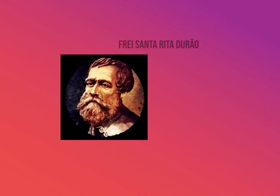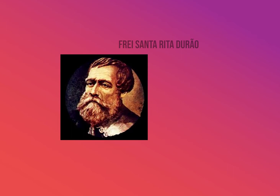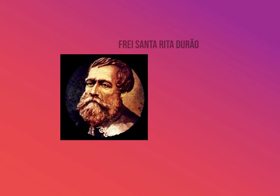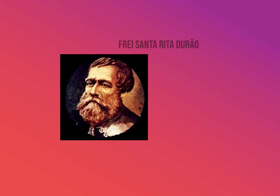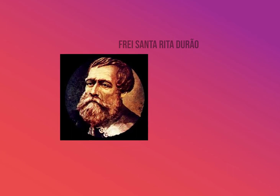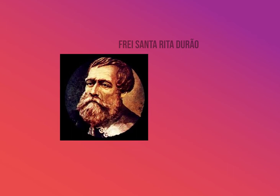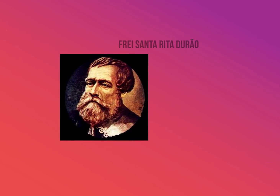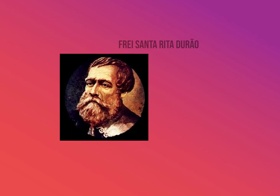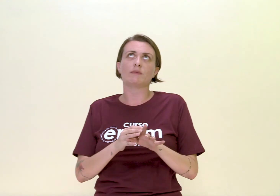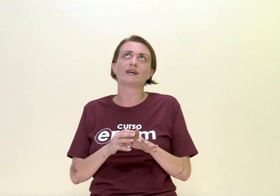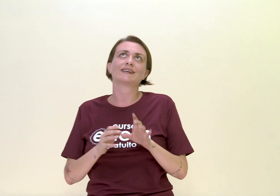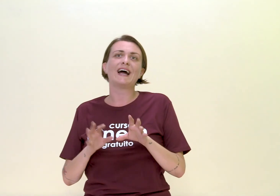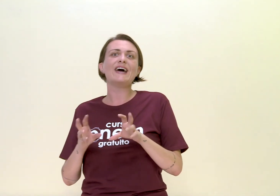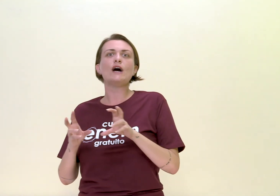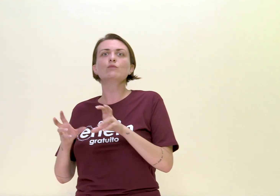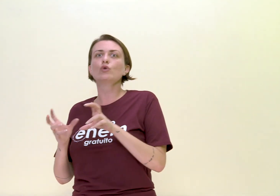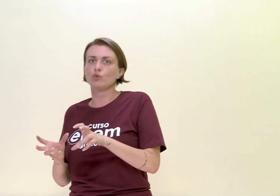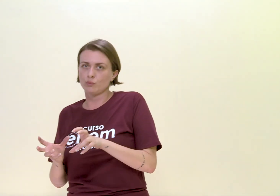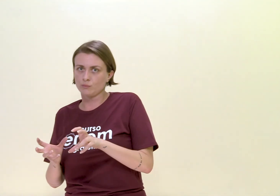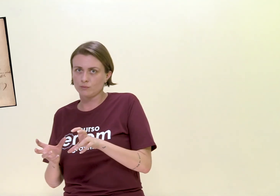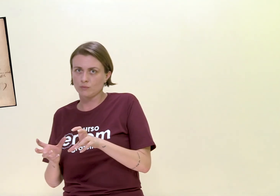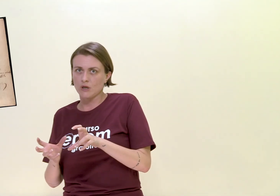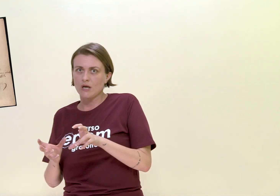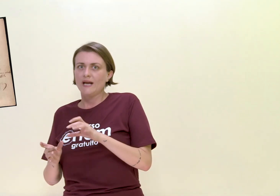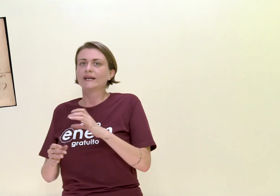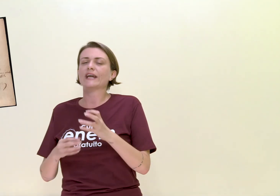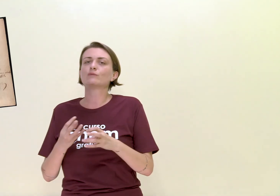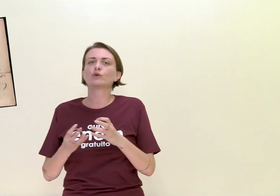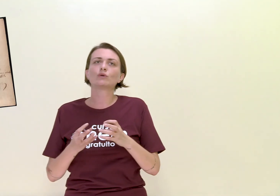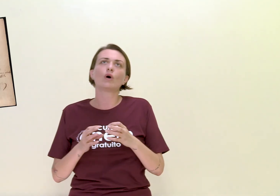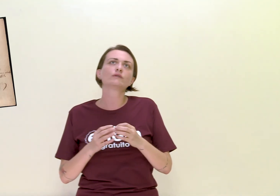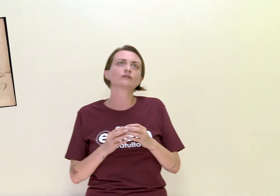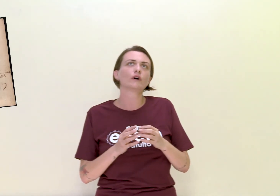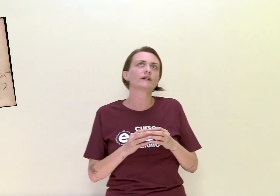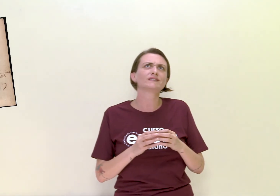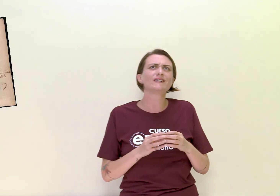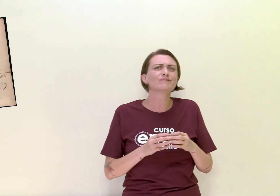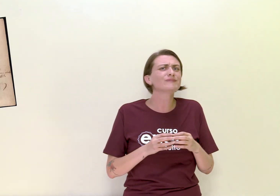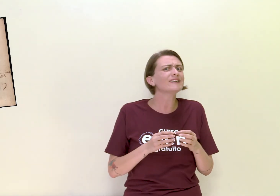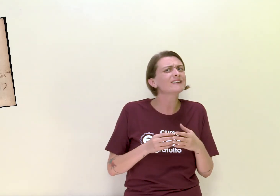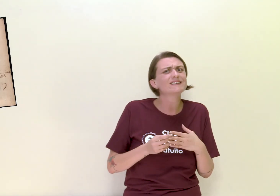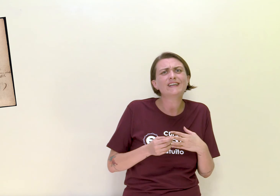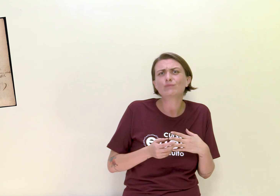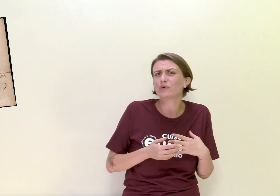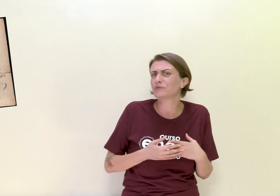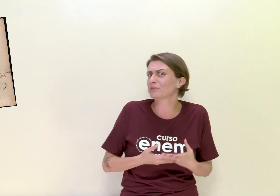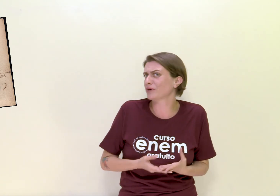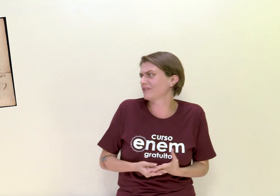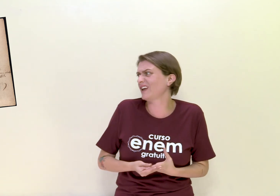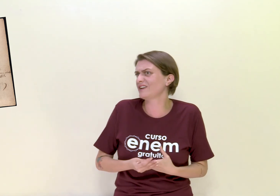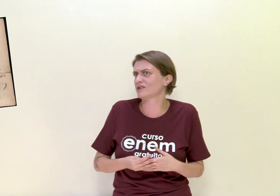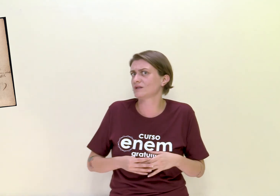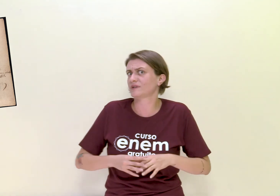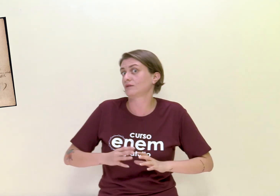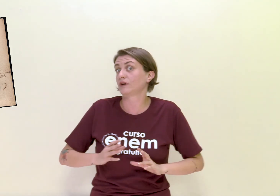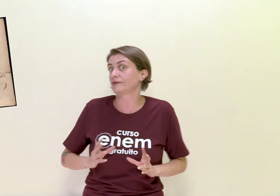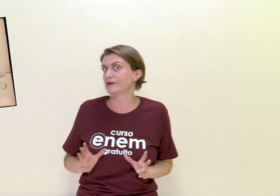escreveu uma obra chamada Caramuru. Caramuru conta a história assim, não tem nada nem muito importante para ser um grande